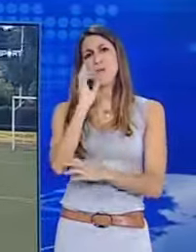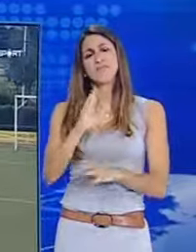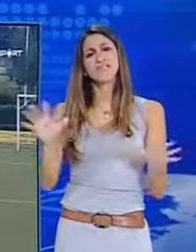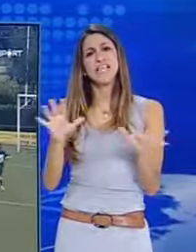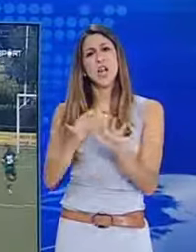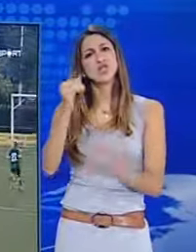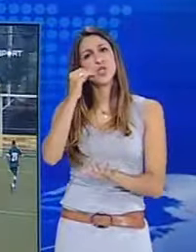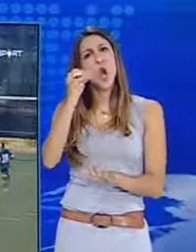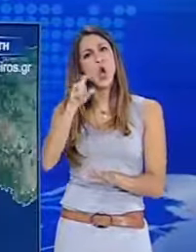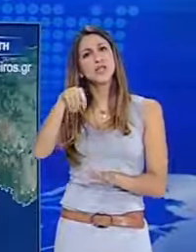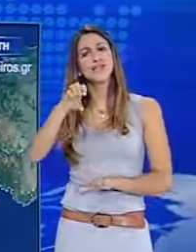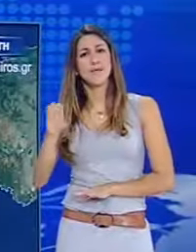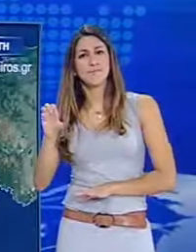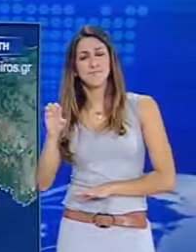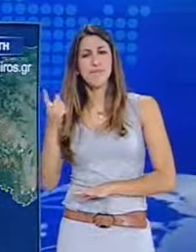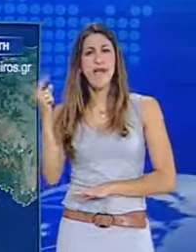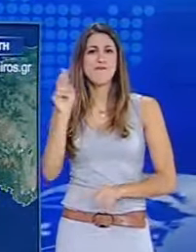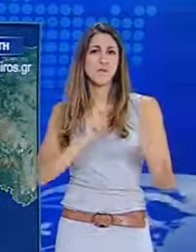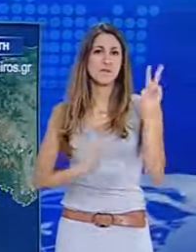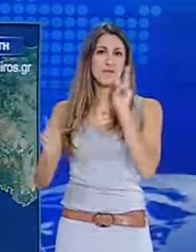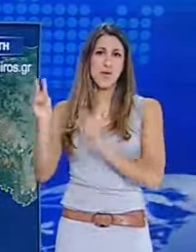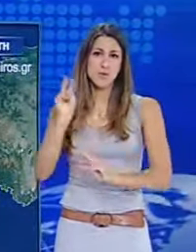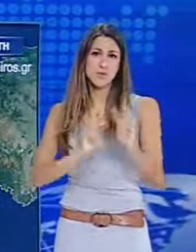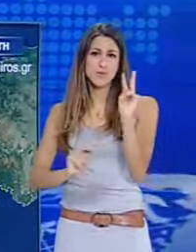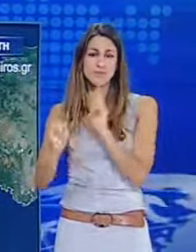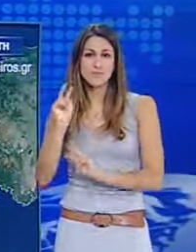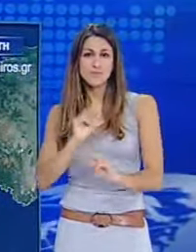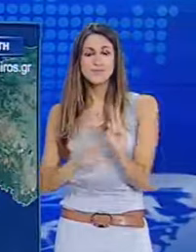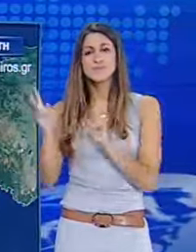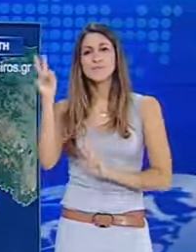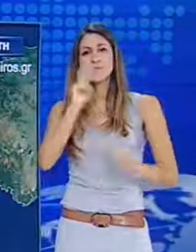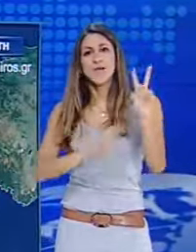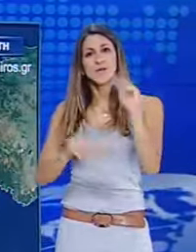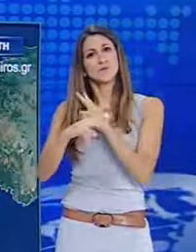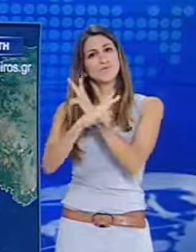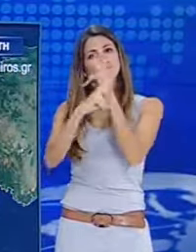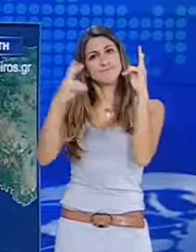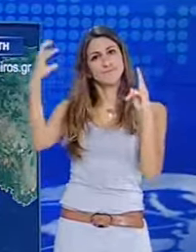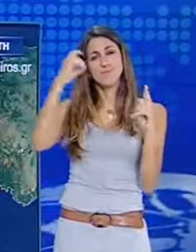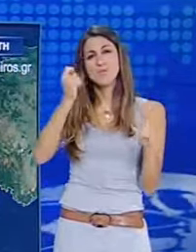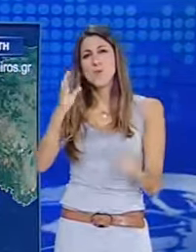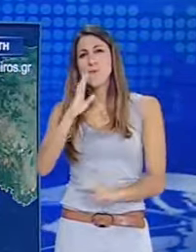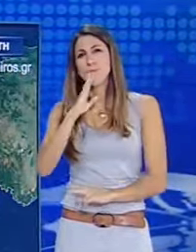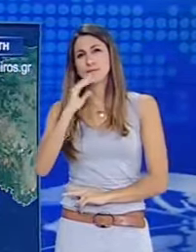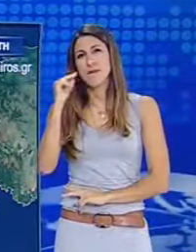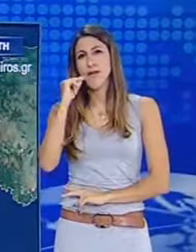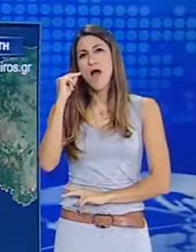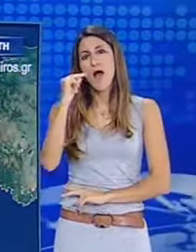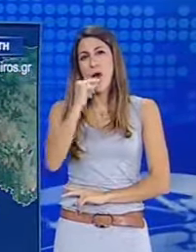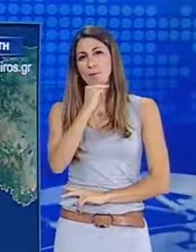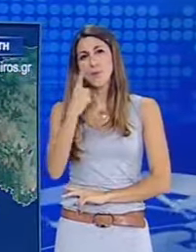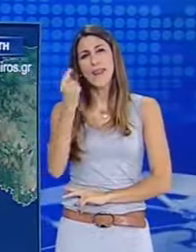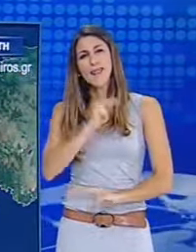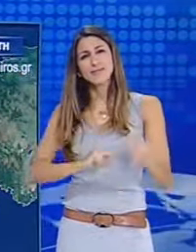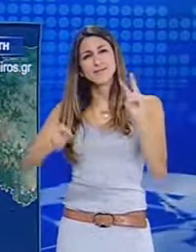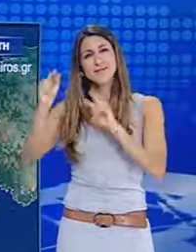τηλεόραση του ΟΤΕ. Και μια ματιά στον αυριανό καιρό. Ο καιρός προβλέπεται γενικά έφυριος και μόνο τις μεσημβρινές και απογευματινές ώρες